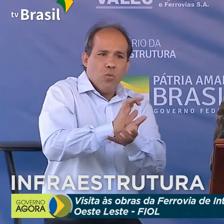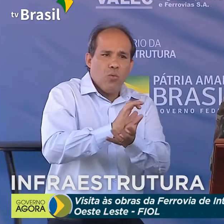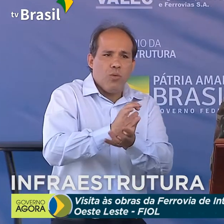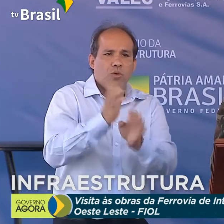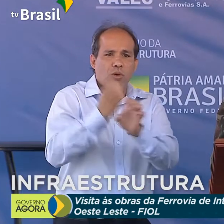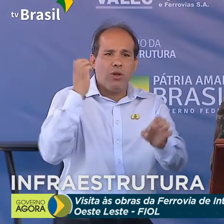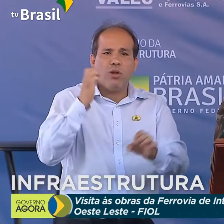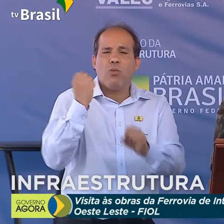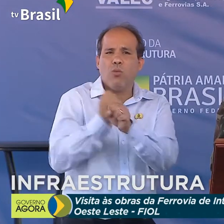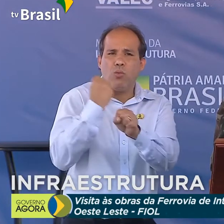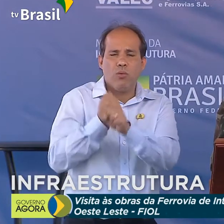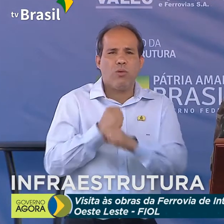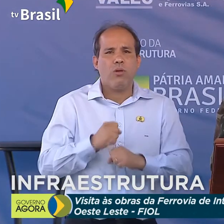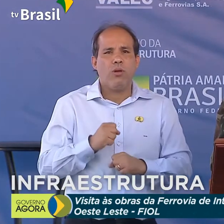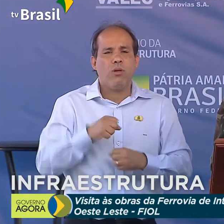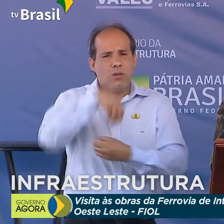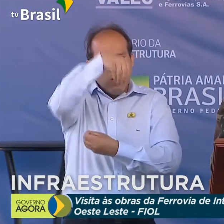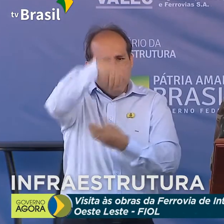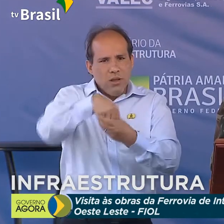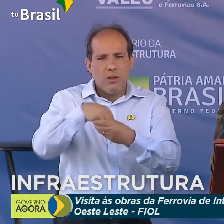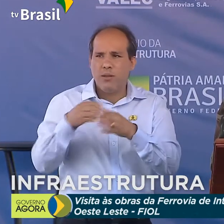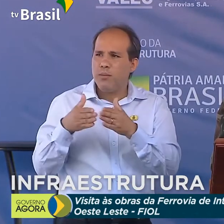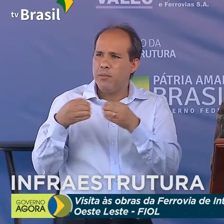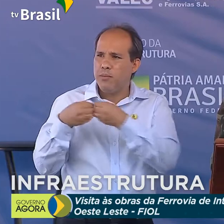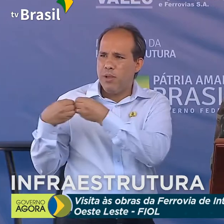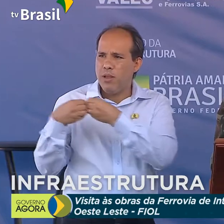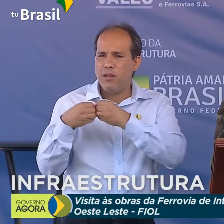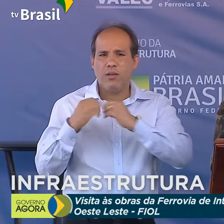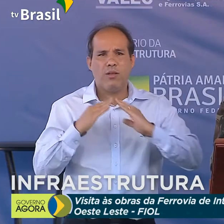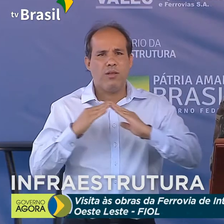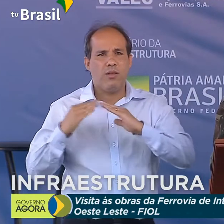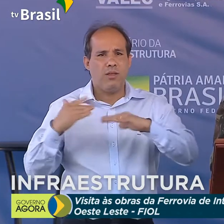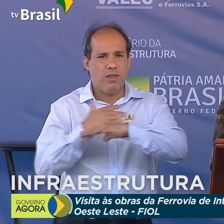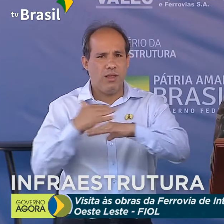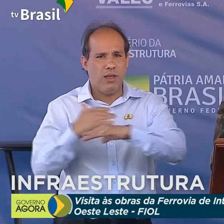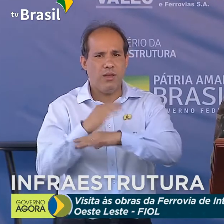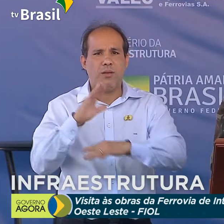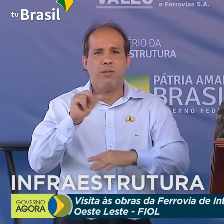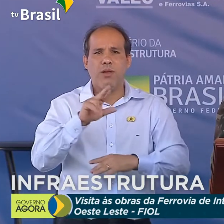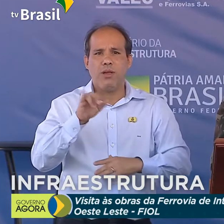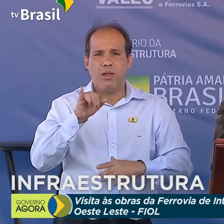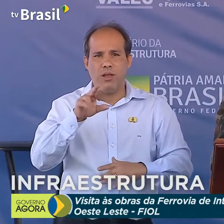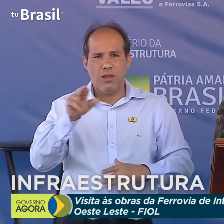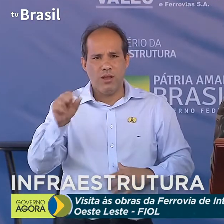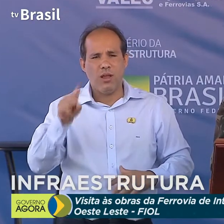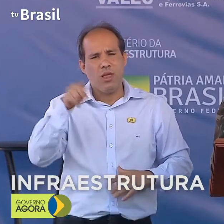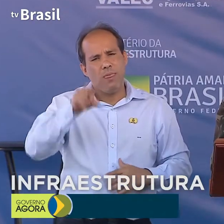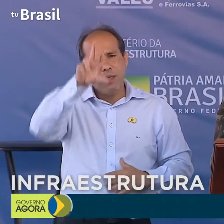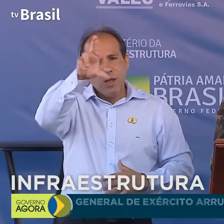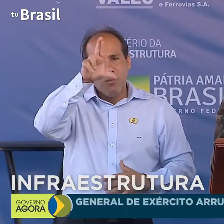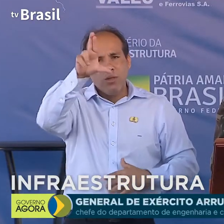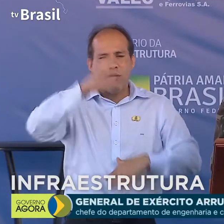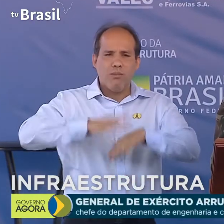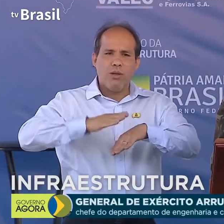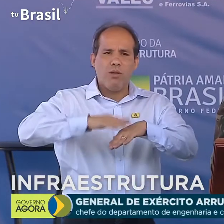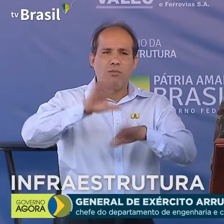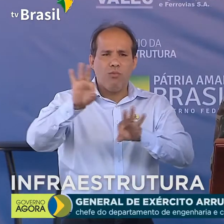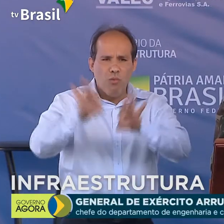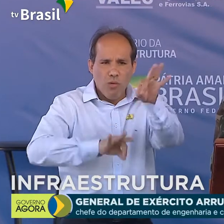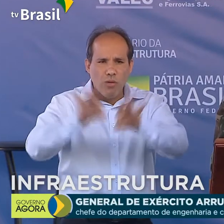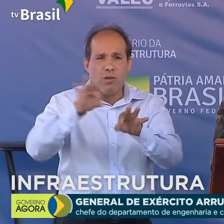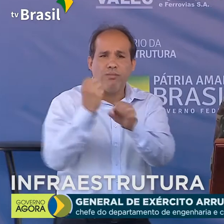Engenharia de Construção, localizado na vizinha cidade de Barreiras, a responsabilidade pela condução da obra,